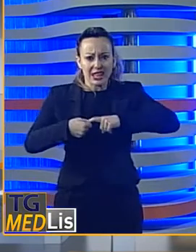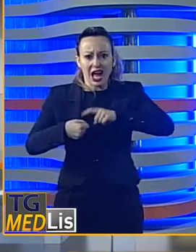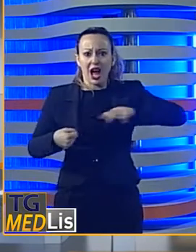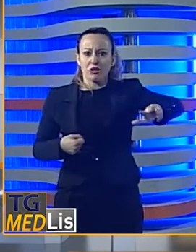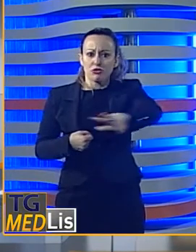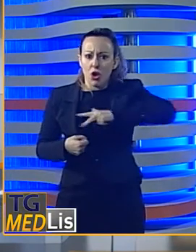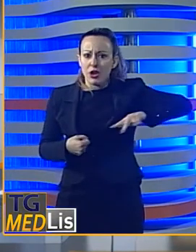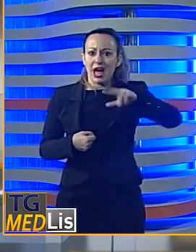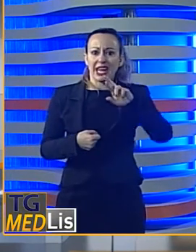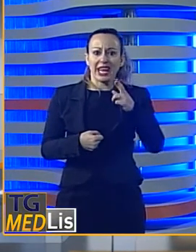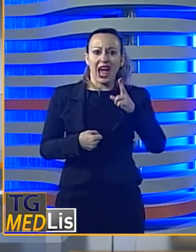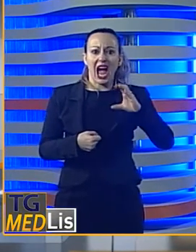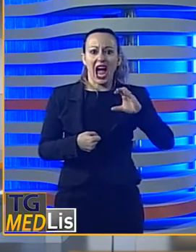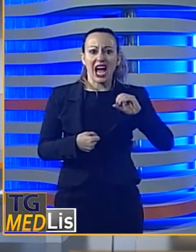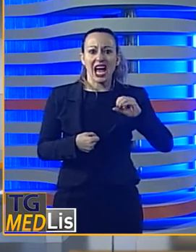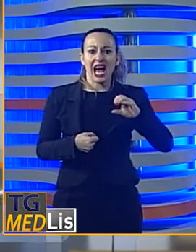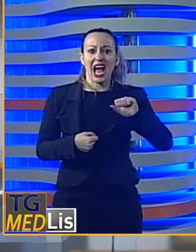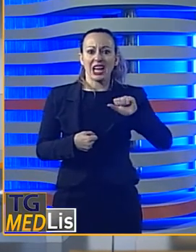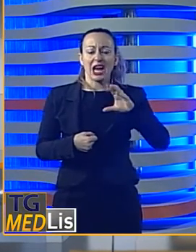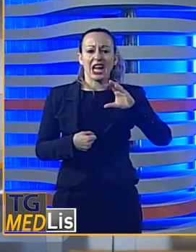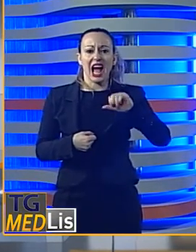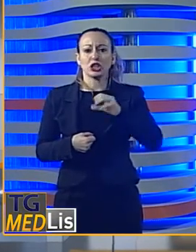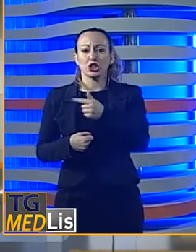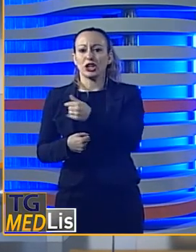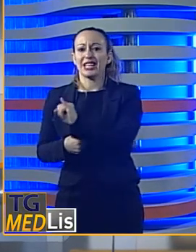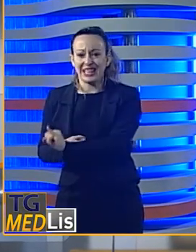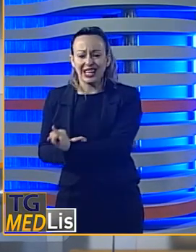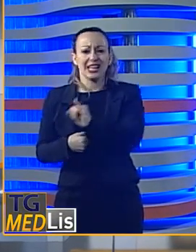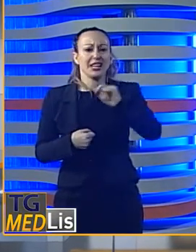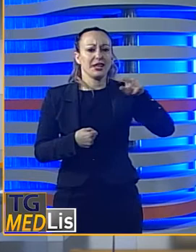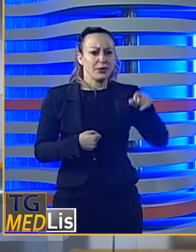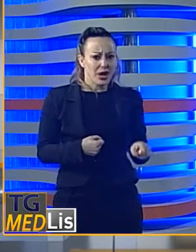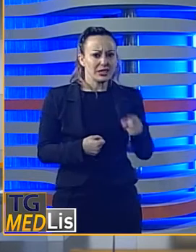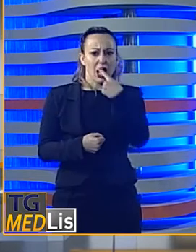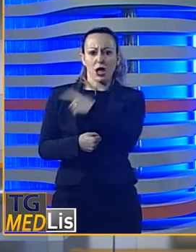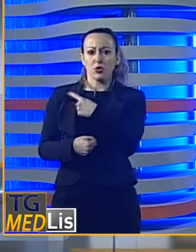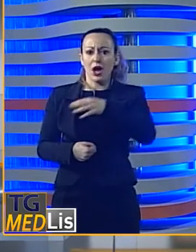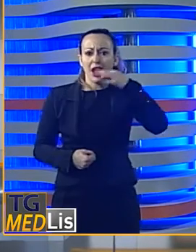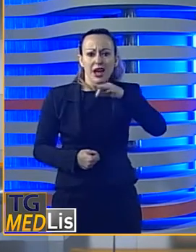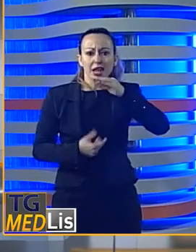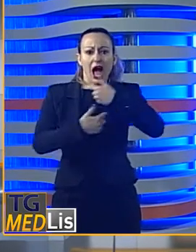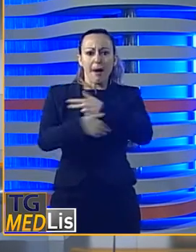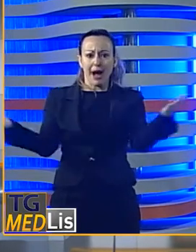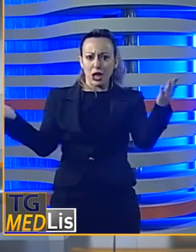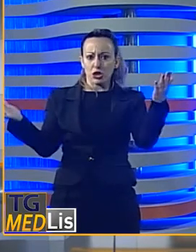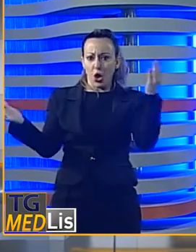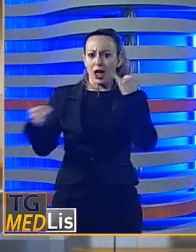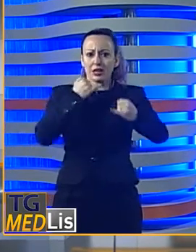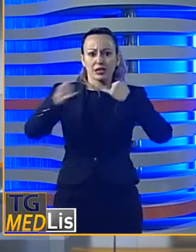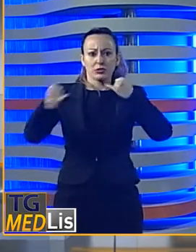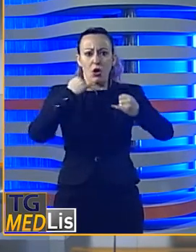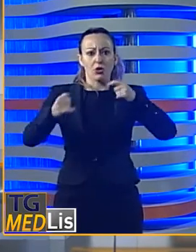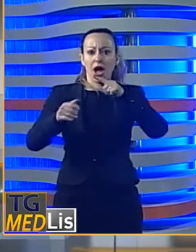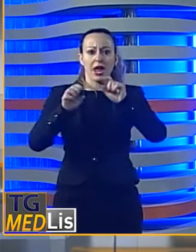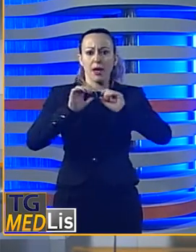Raciti nella sua relazione d'apertura alla direzione congela le proprie dimissioni. Incertezza sui